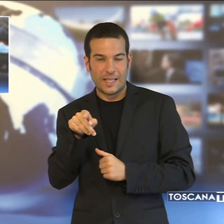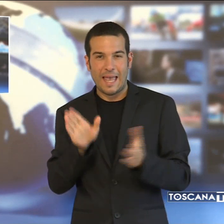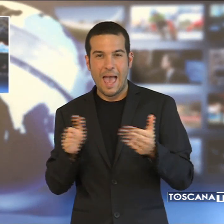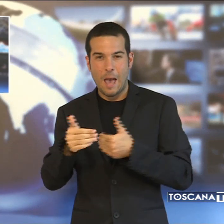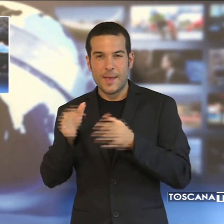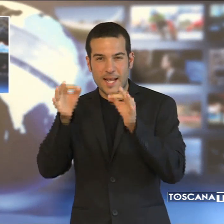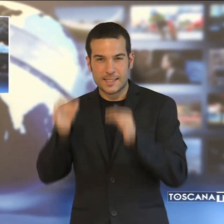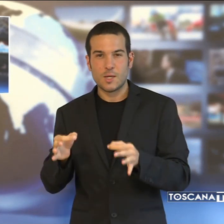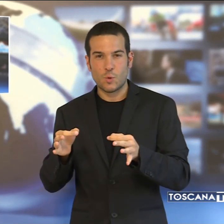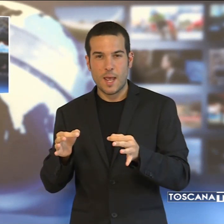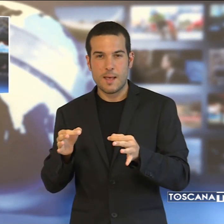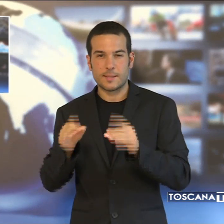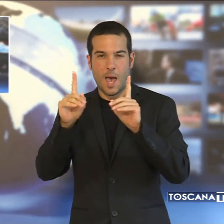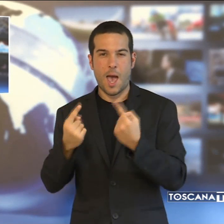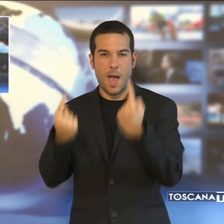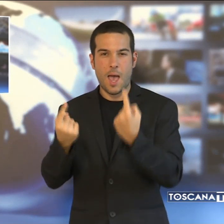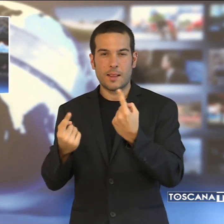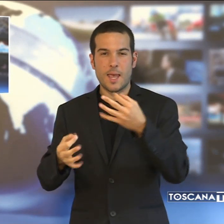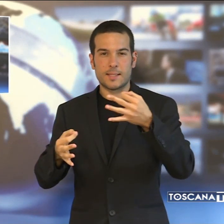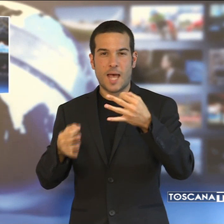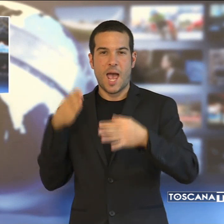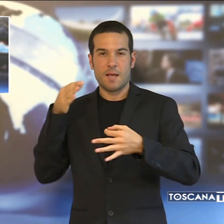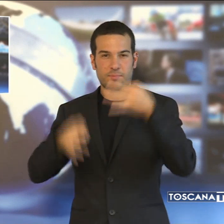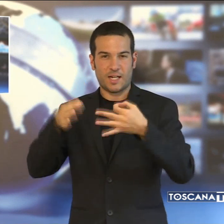attesa di essere giudicato per direttissima.